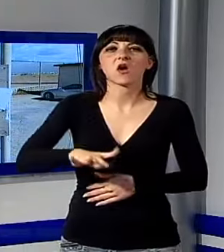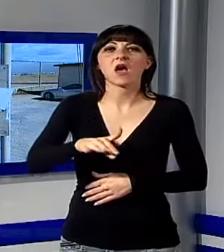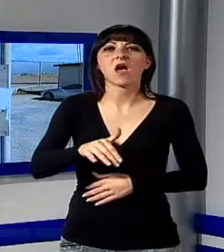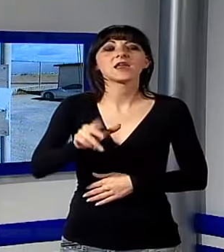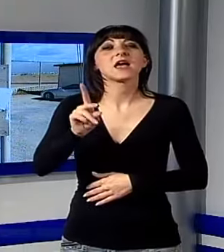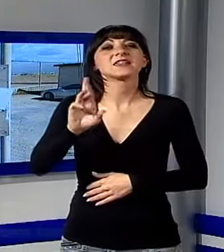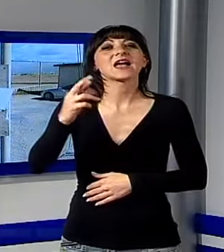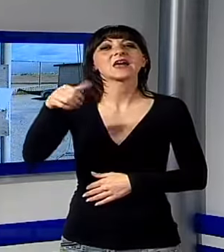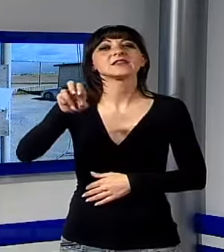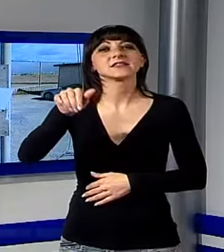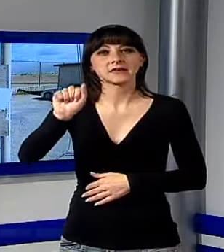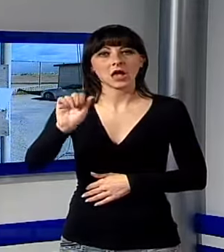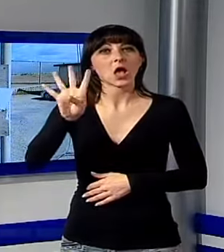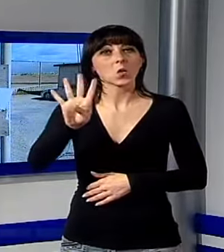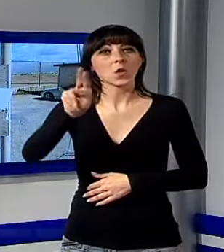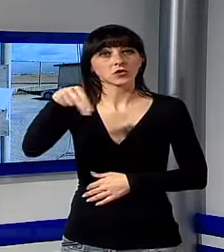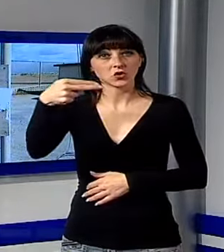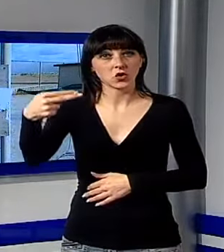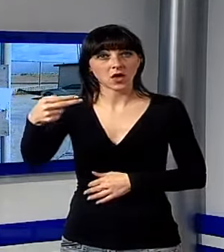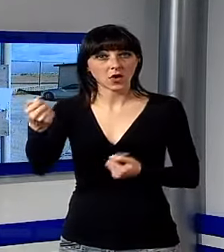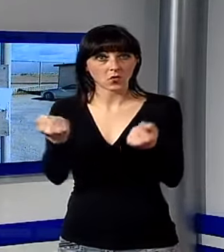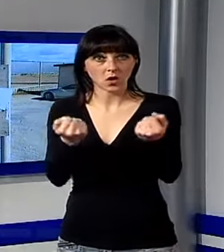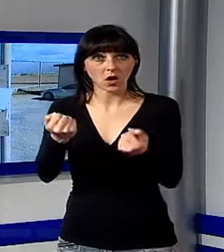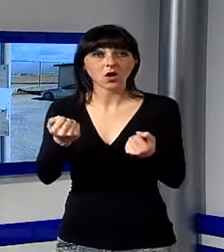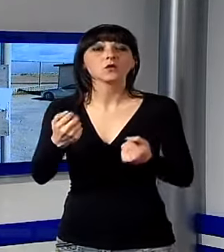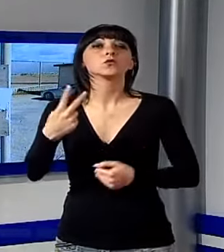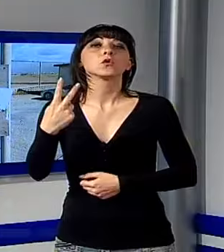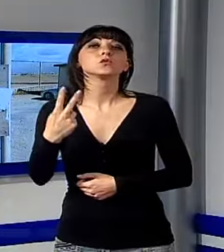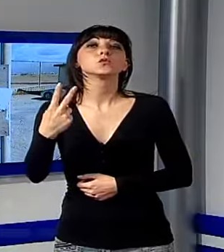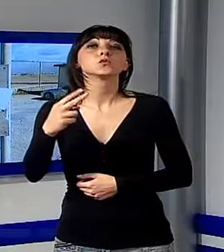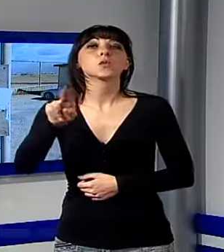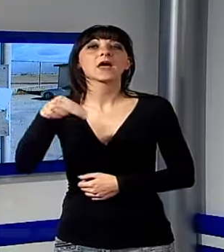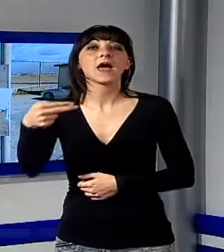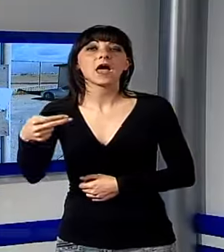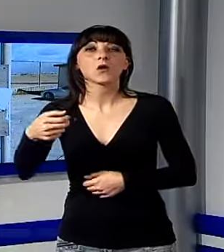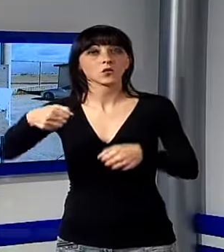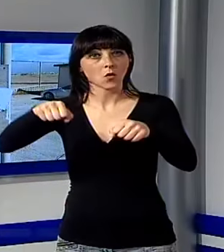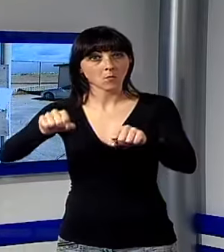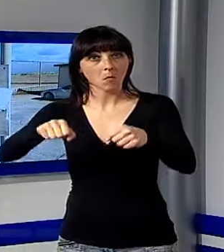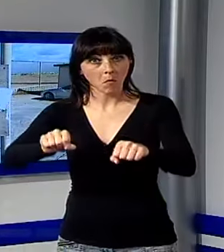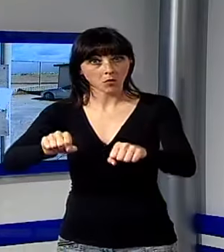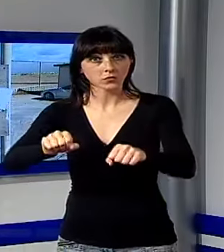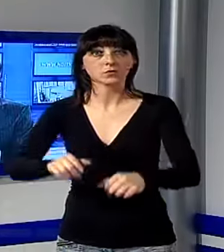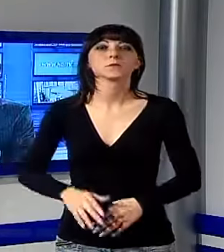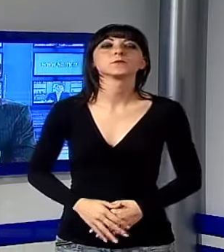4 euro per le auto, la metà ovvero 2 euro per moto e scooter.